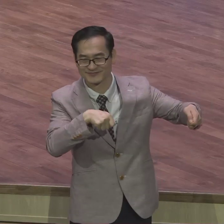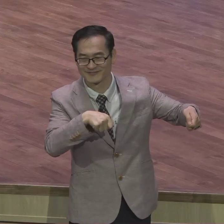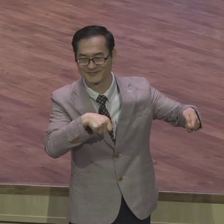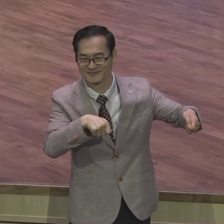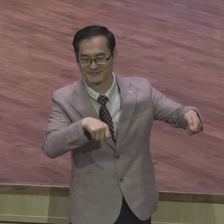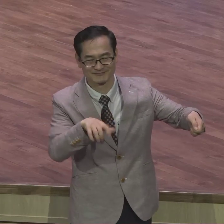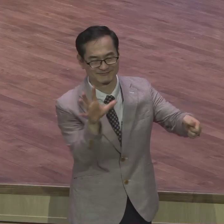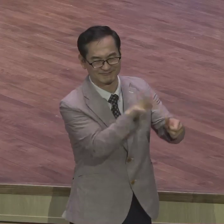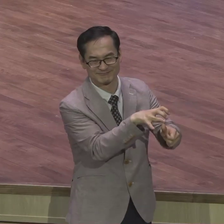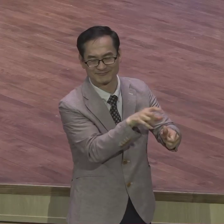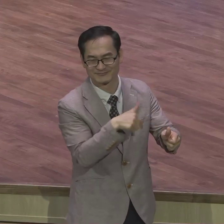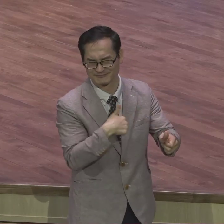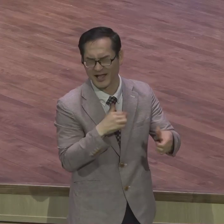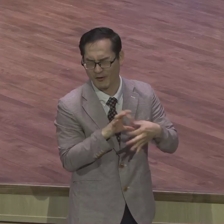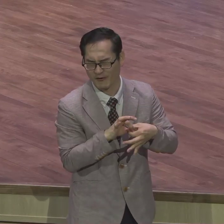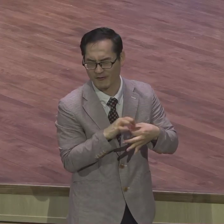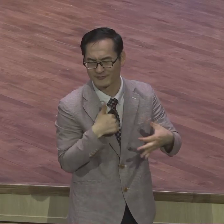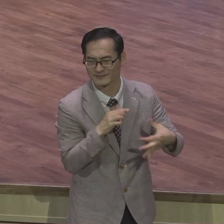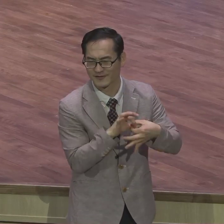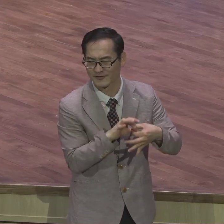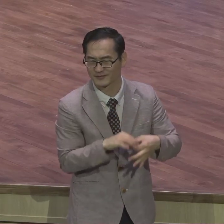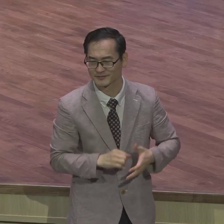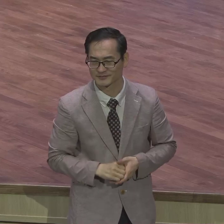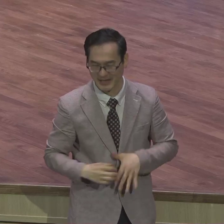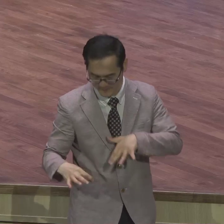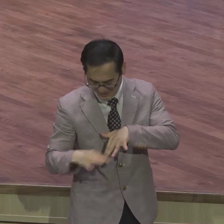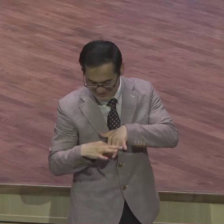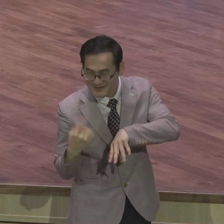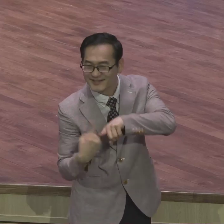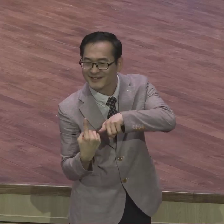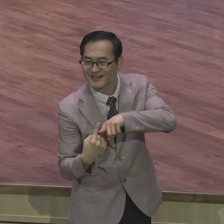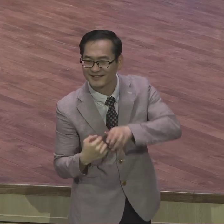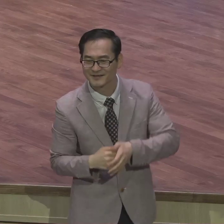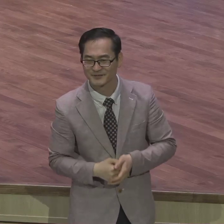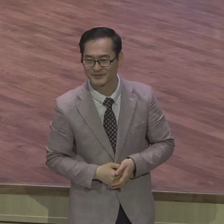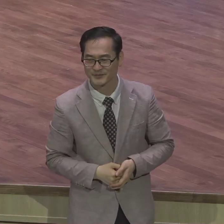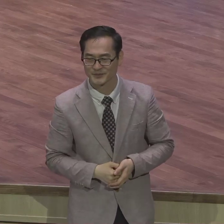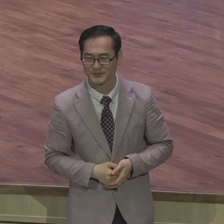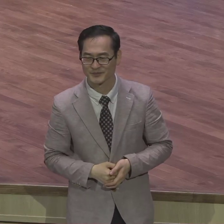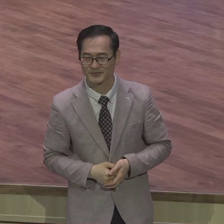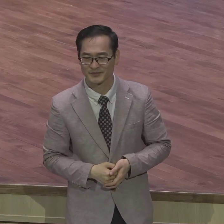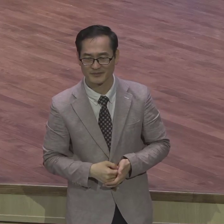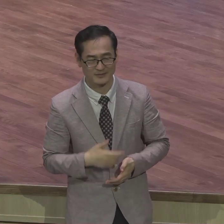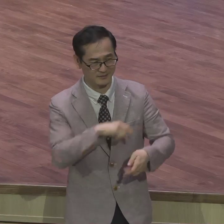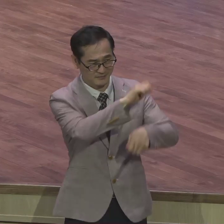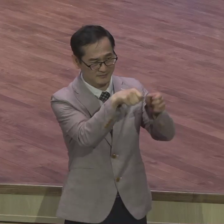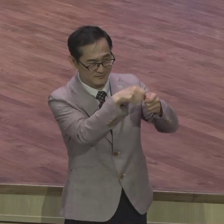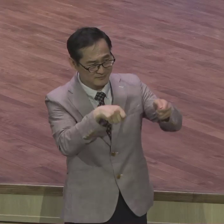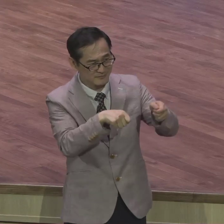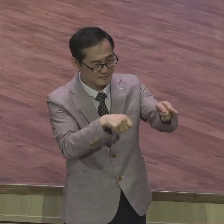다시 말해서 너 내 남자니까 어디 가든지 헌눈 팔지 말고